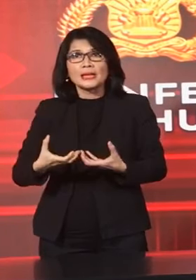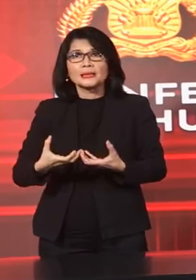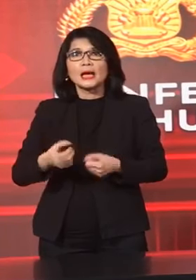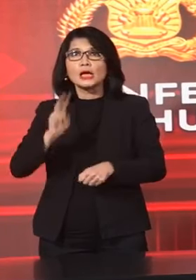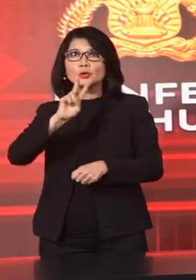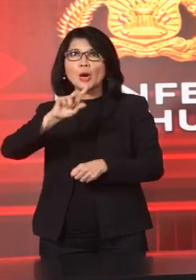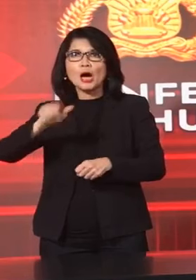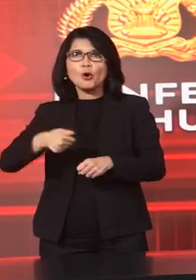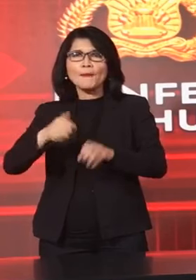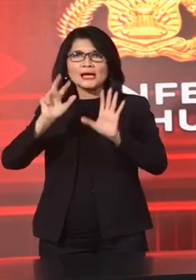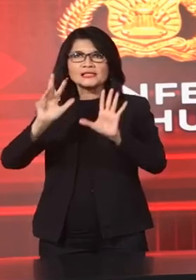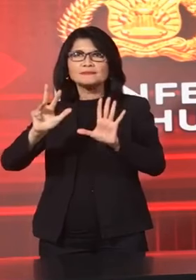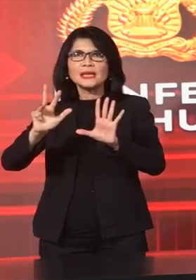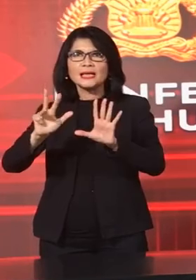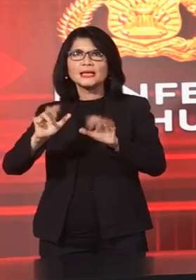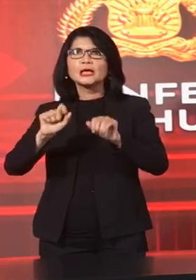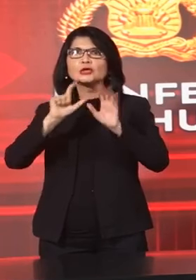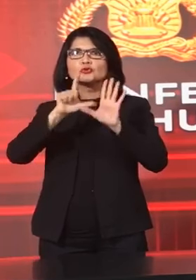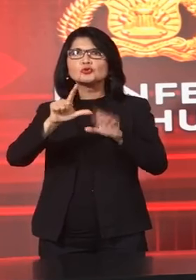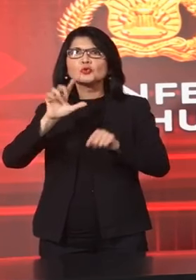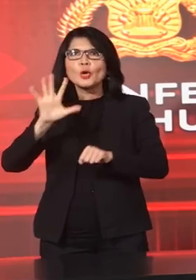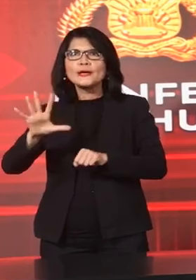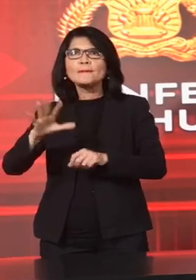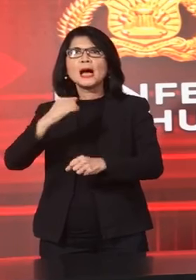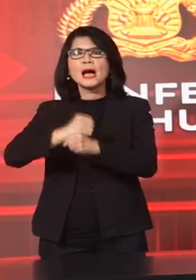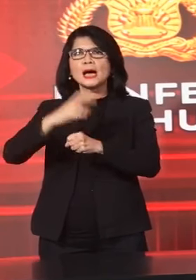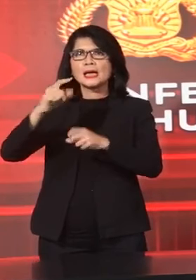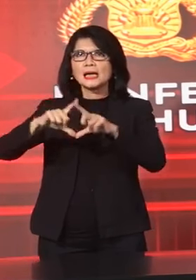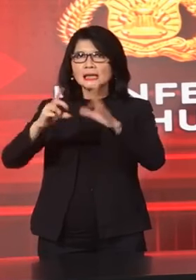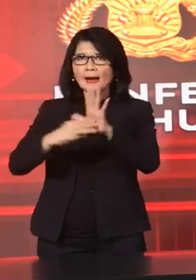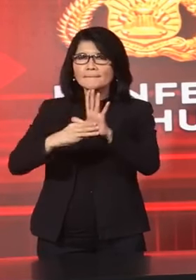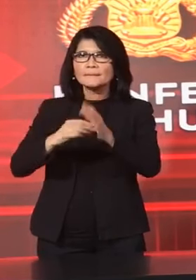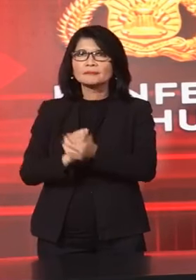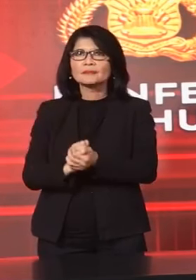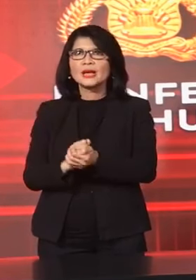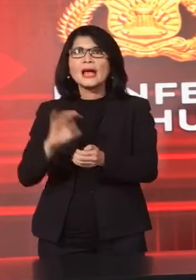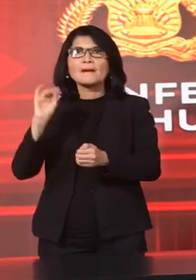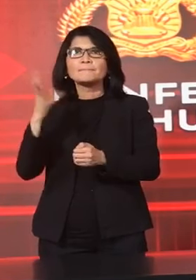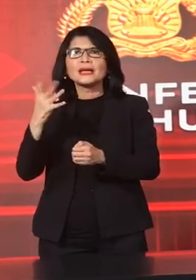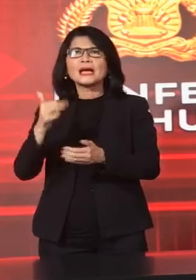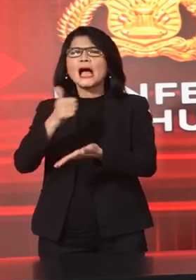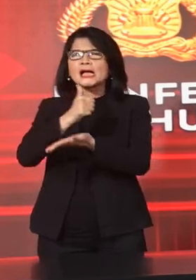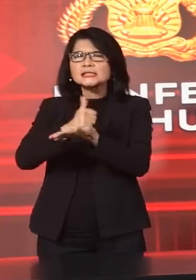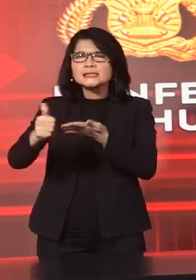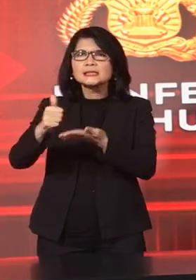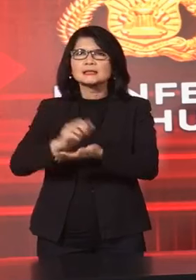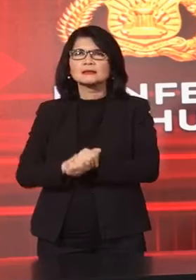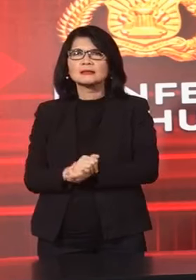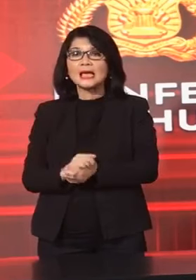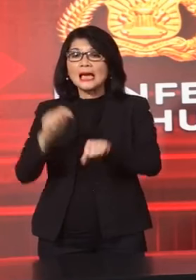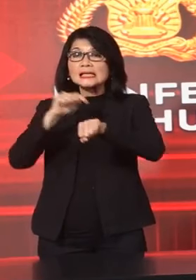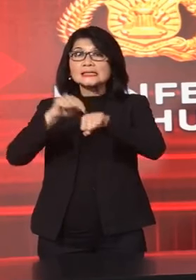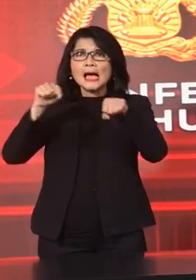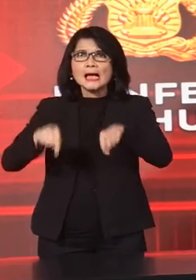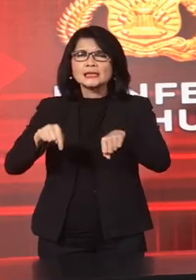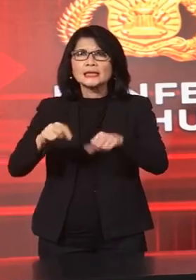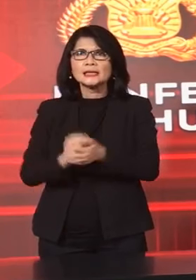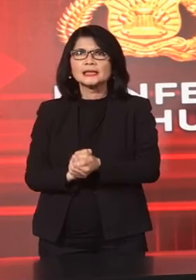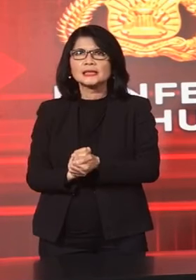,975 Gram Perak Murni Saat Ini